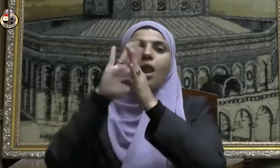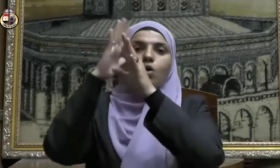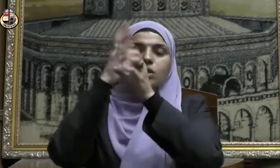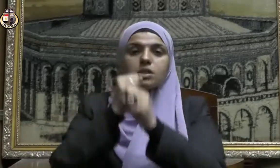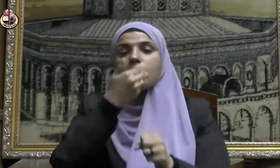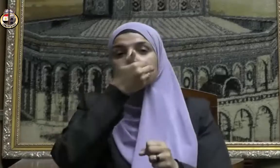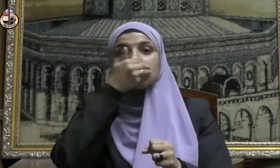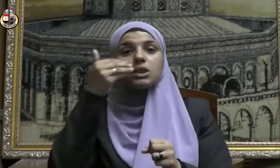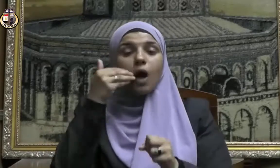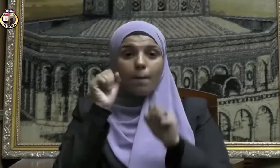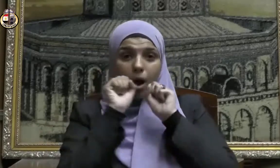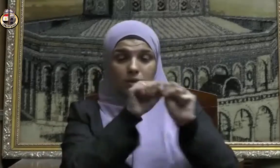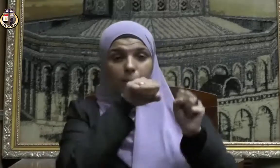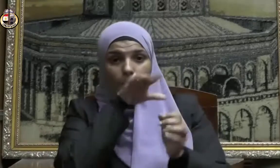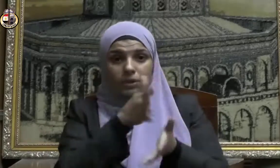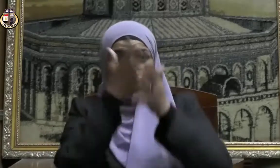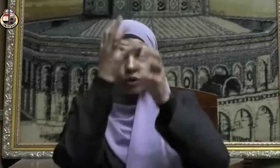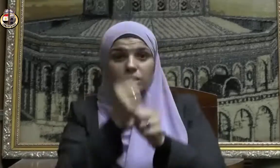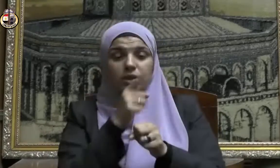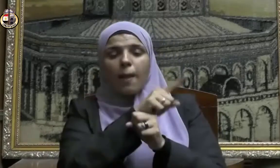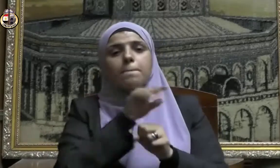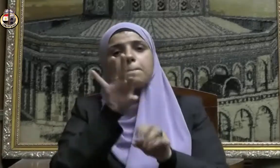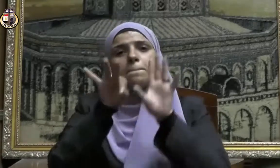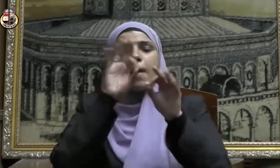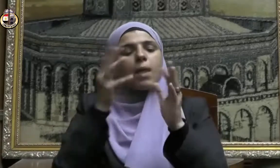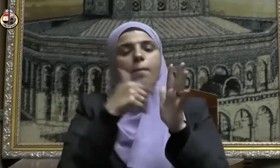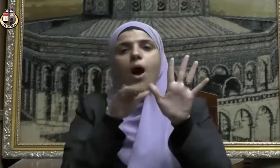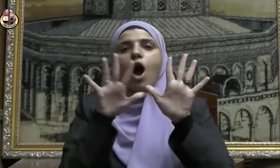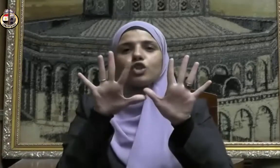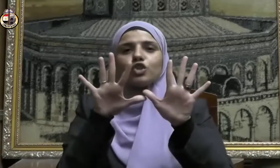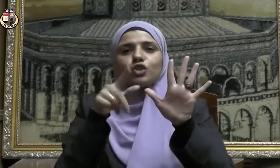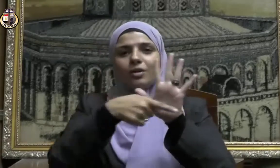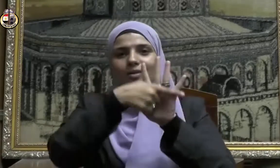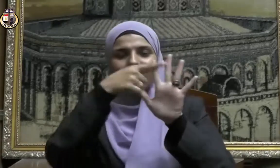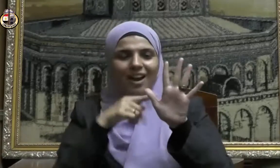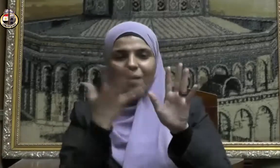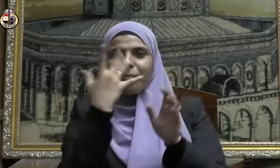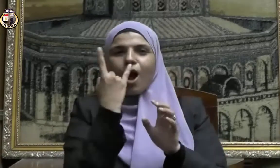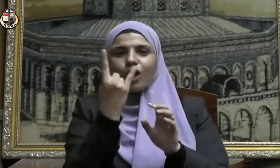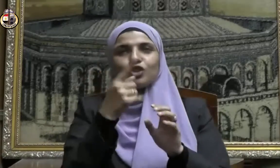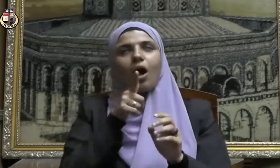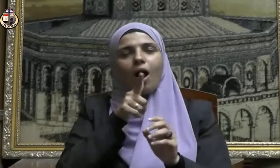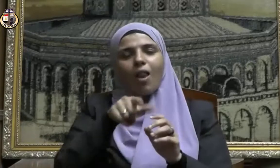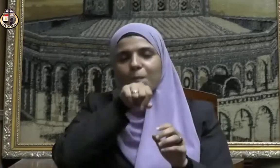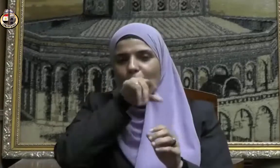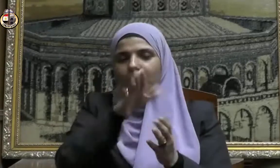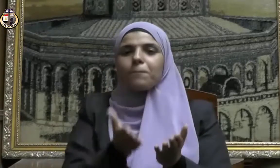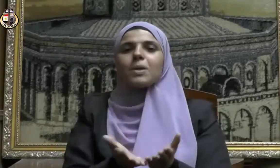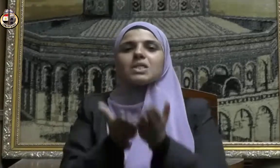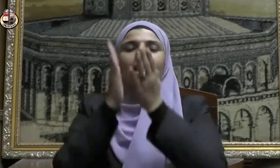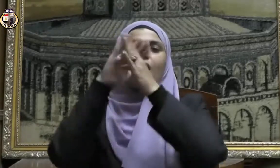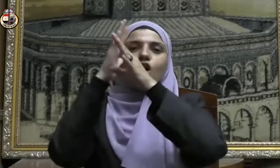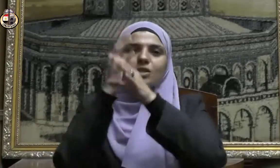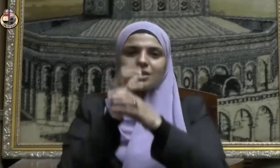صيامه من بين أيام العشر حيث قال صلى الله عليه وسلم